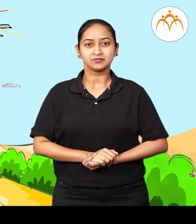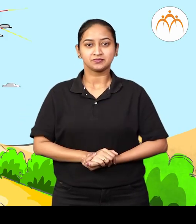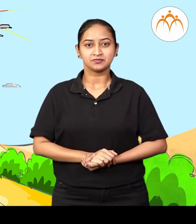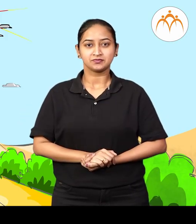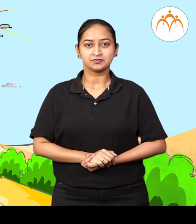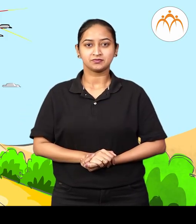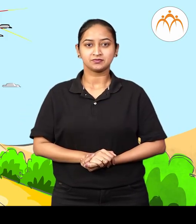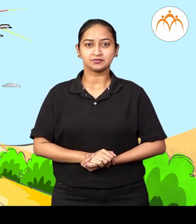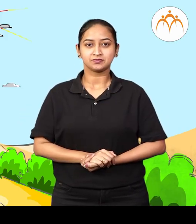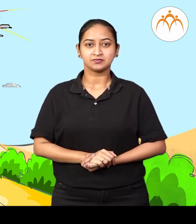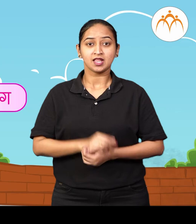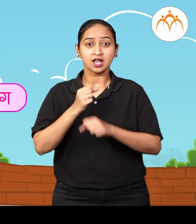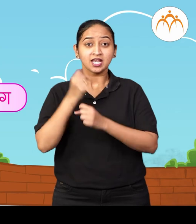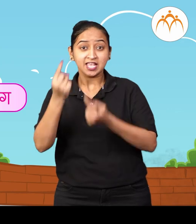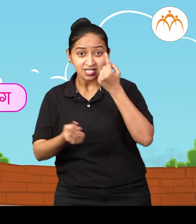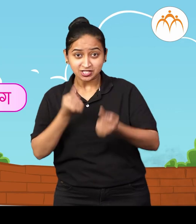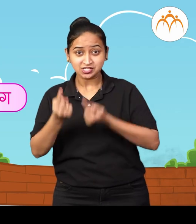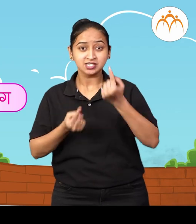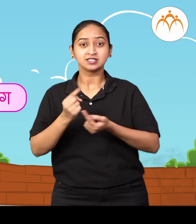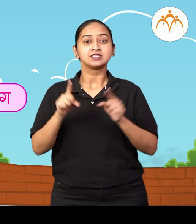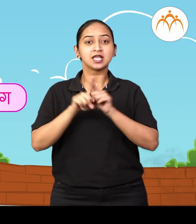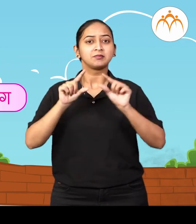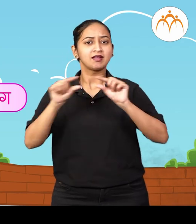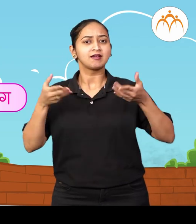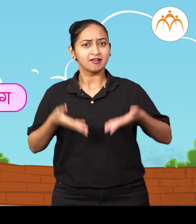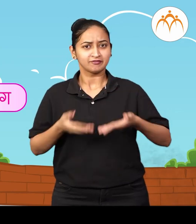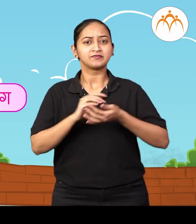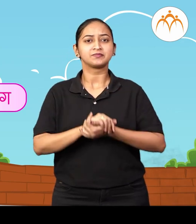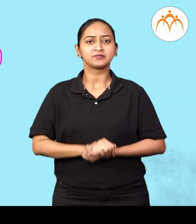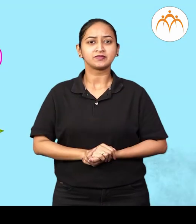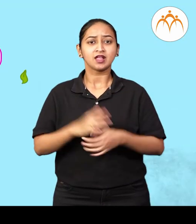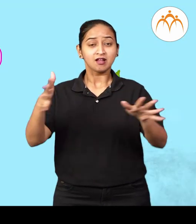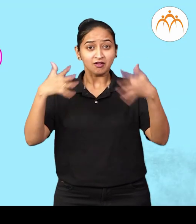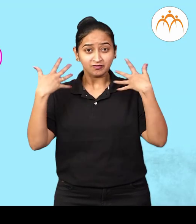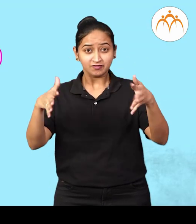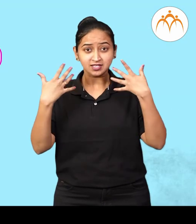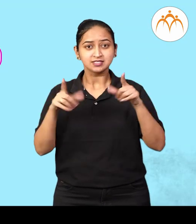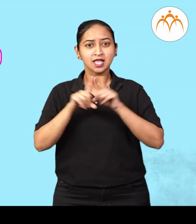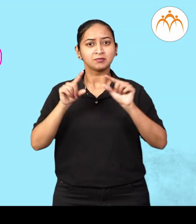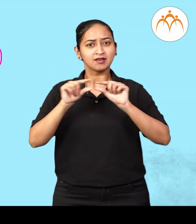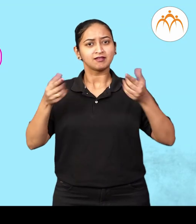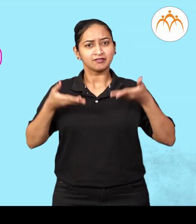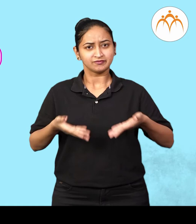निवास, बाग, उद्यान, वारा, पवन,